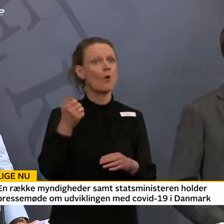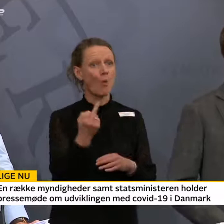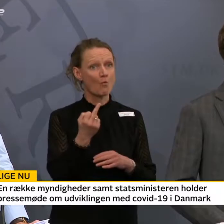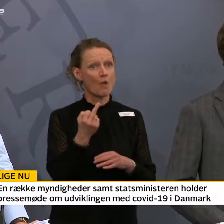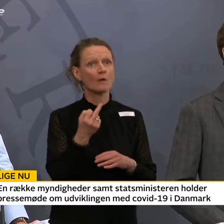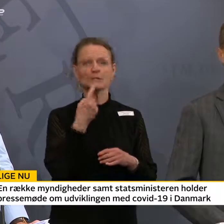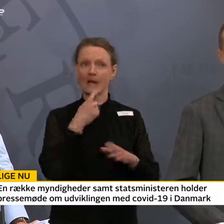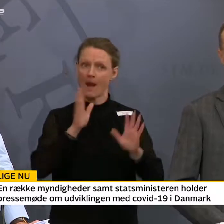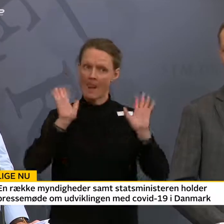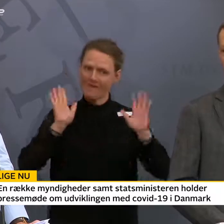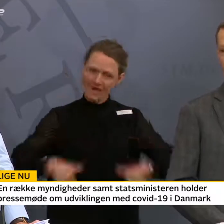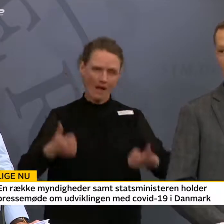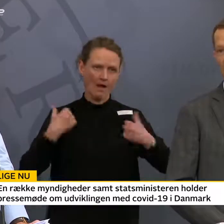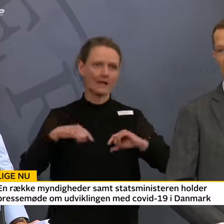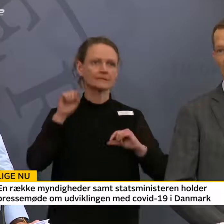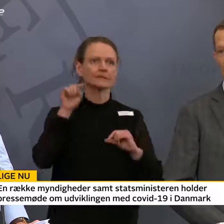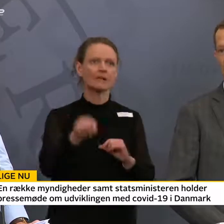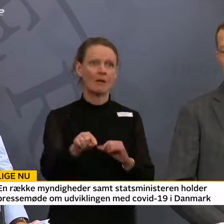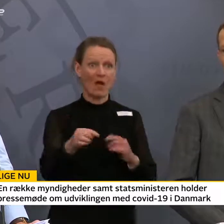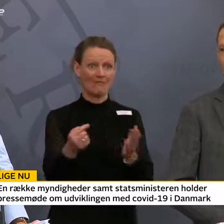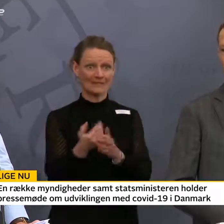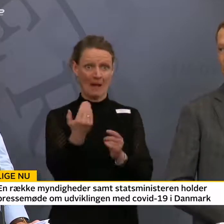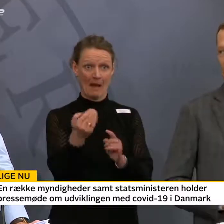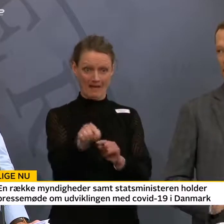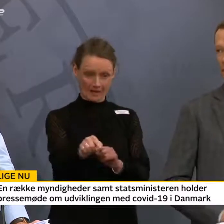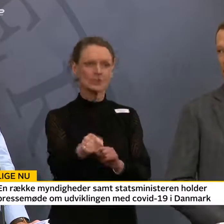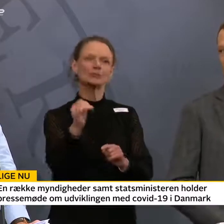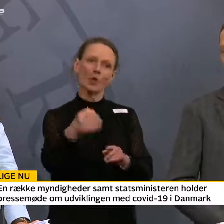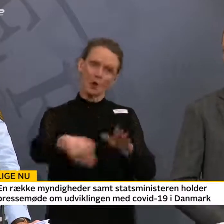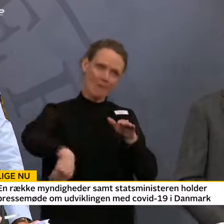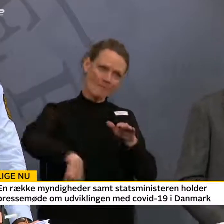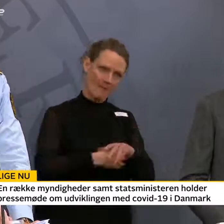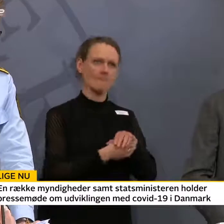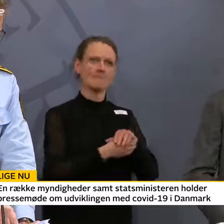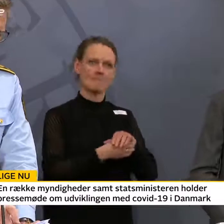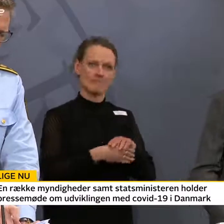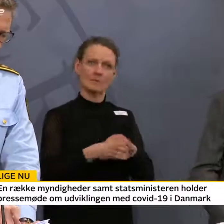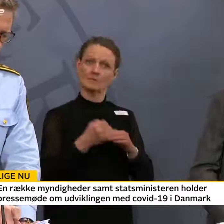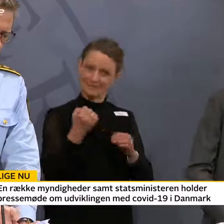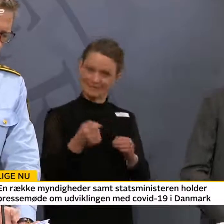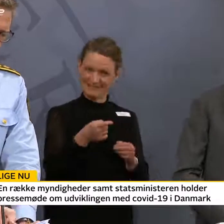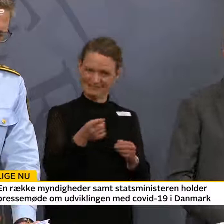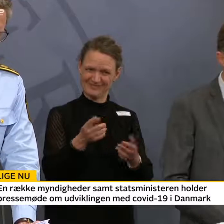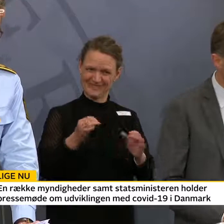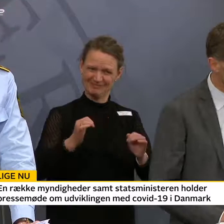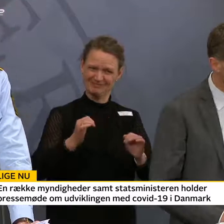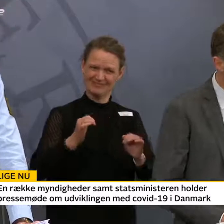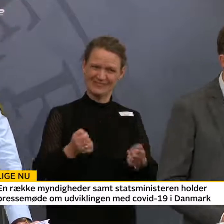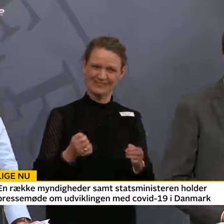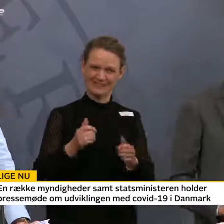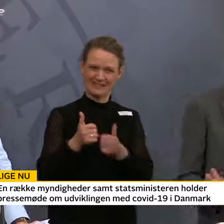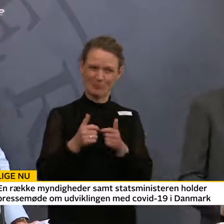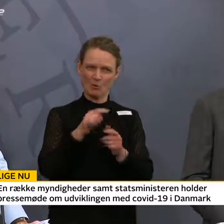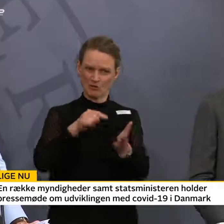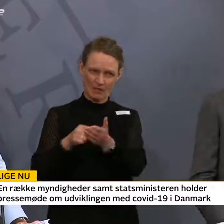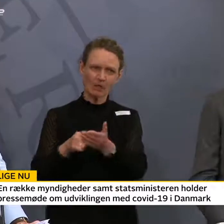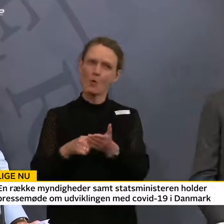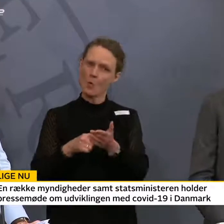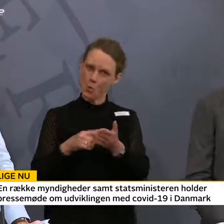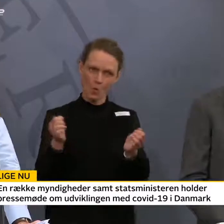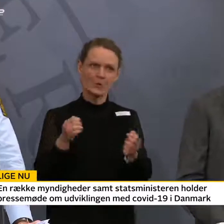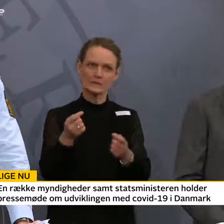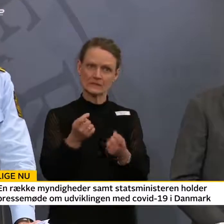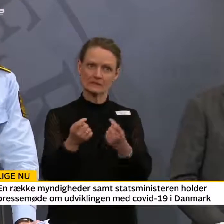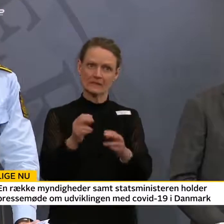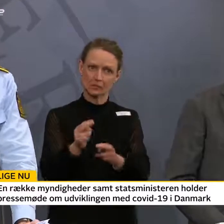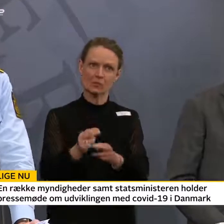Tyrol. Dem, der er dernede, skal se at komme hjem. Vi bringer masser af smitte hjem, åbenbart, fra de skisportsteder dernede, så det skal vi holde op med